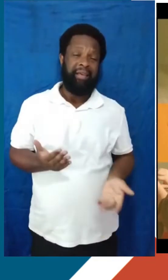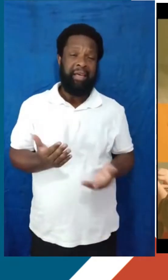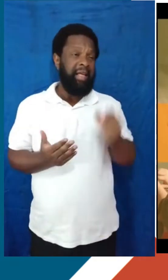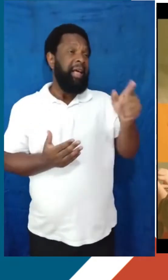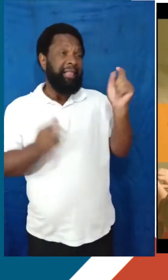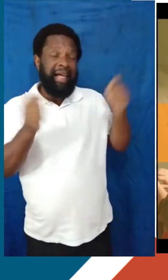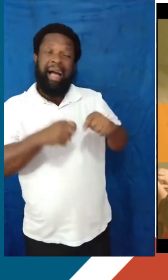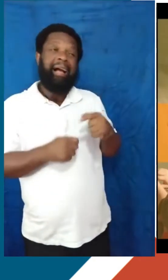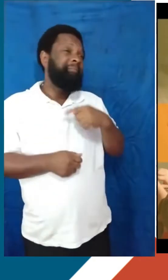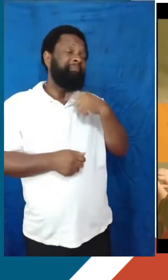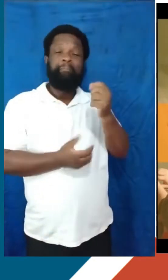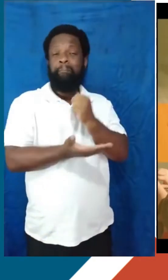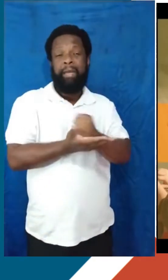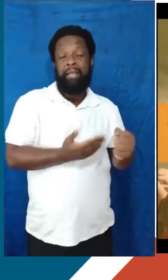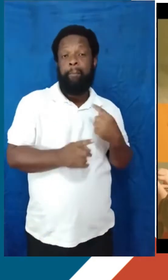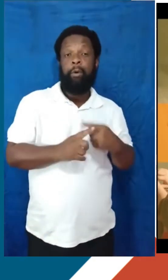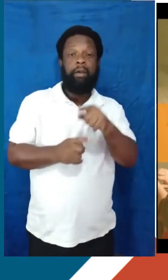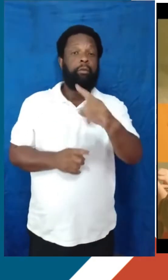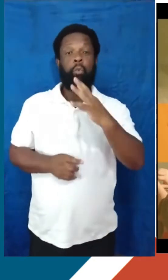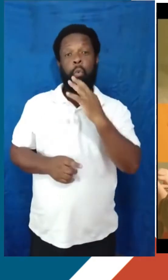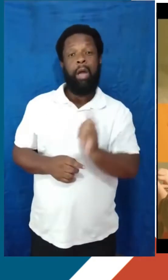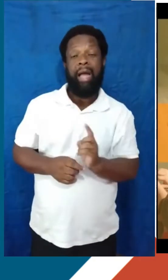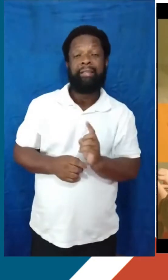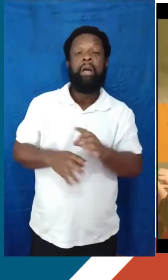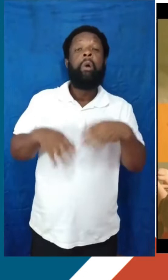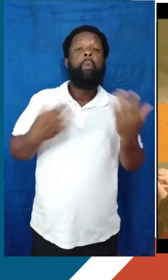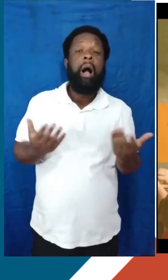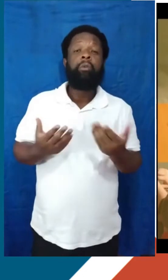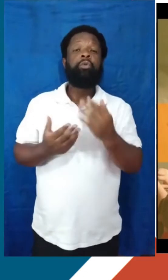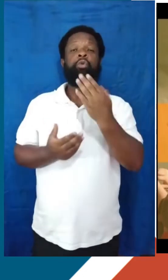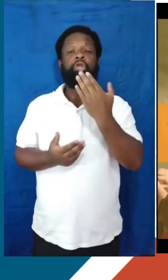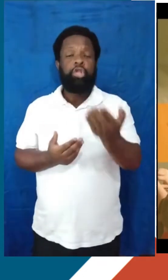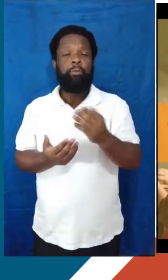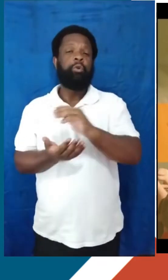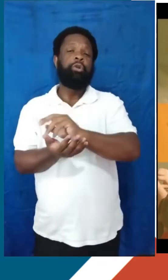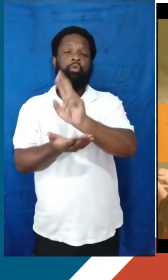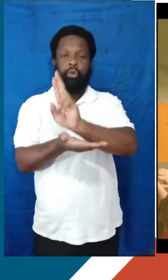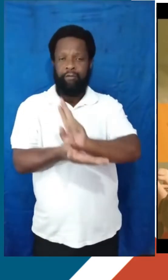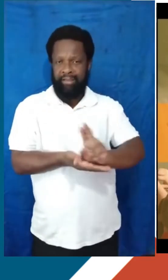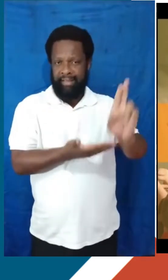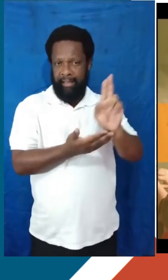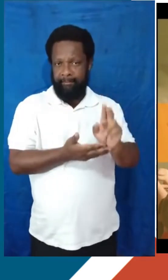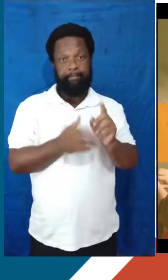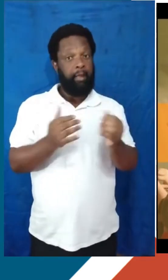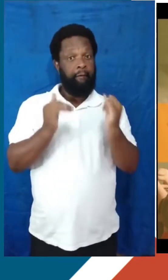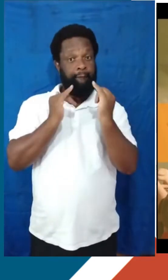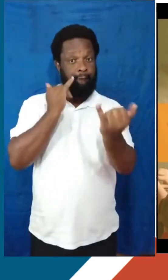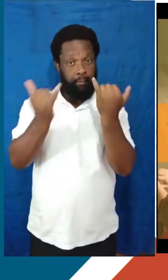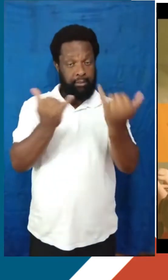porque a gente não conhece quais são todas as variedades de universidades. Então uma informação importante para vocês é que nos últimos